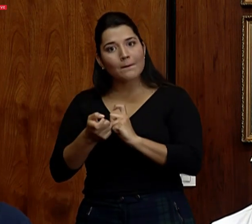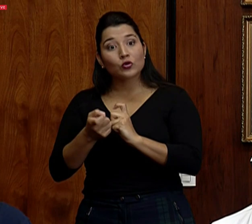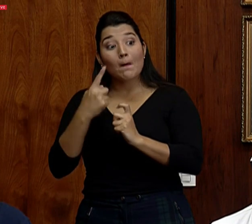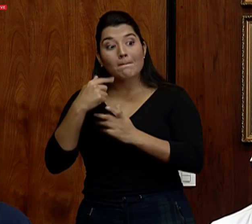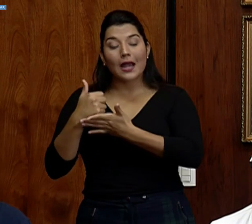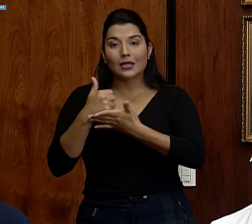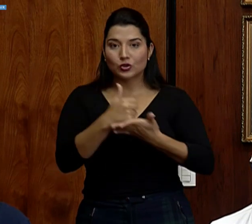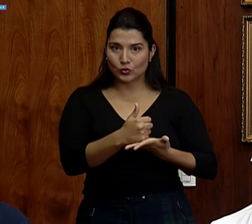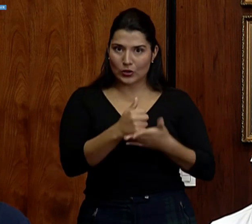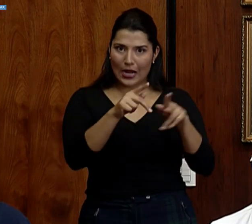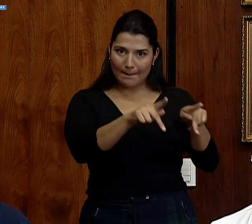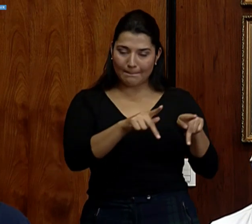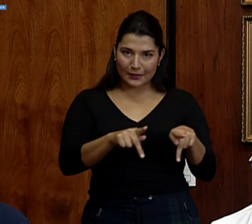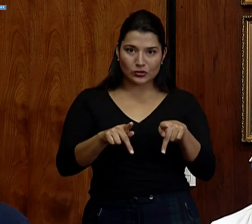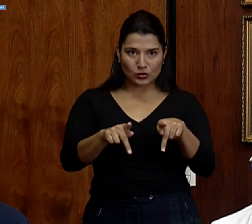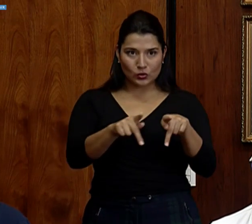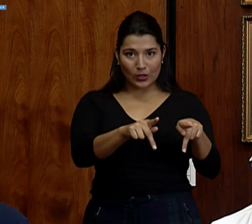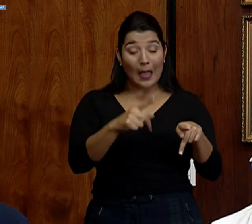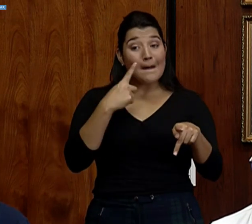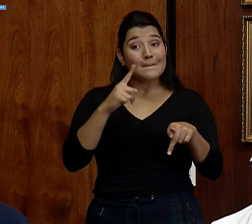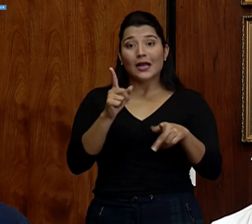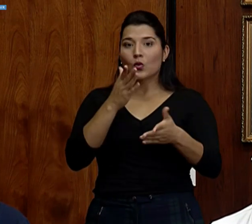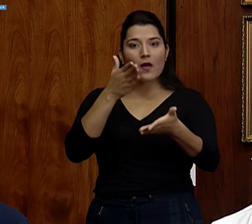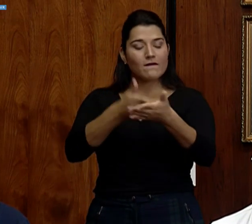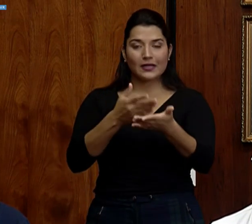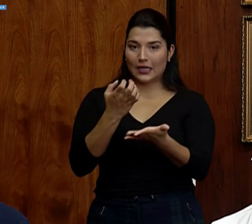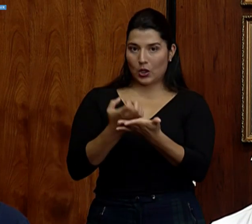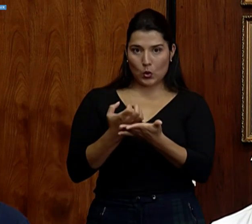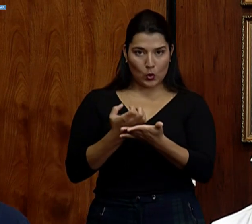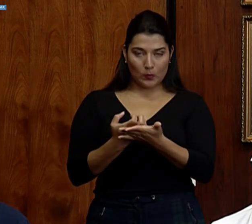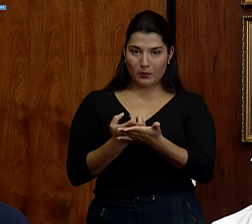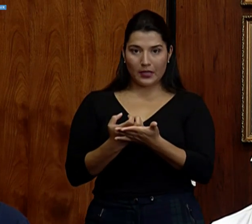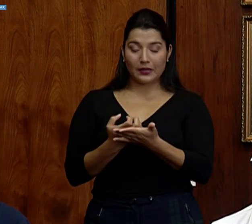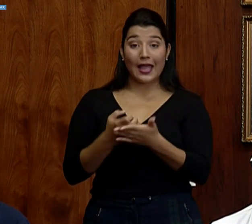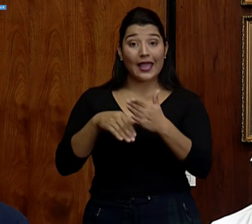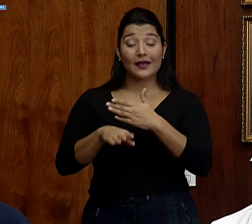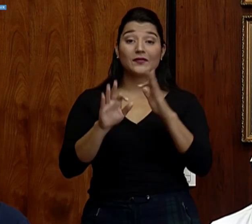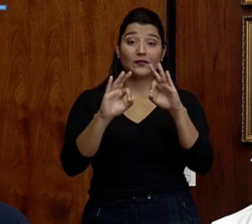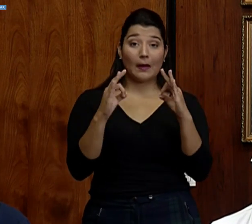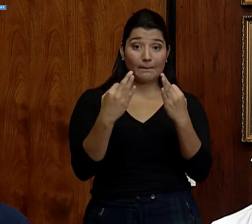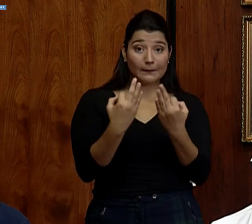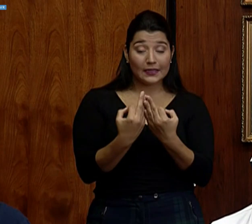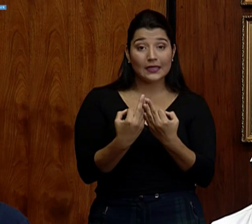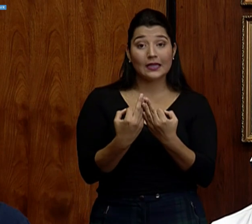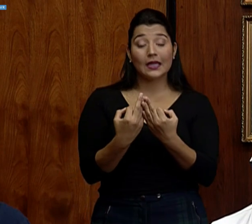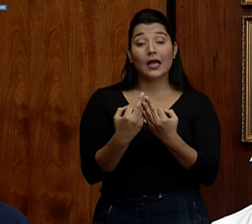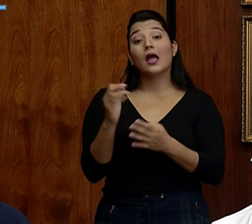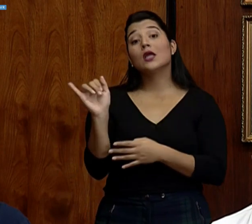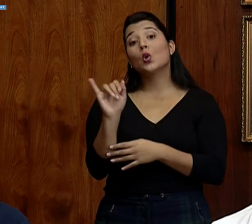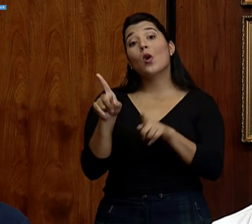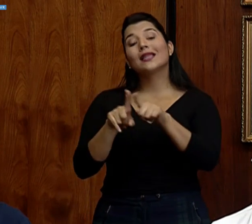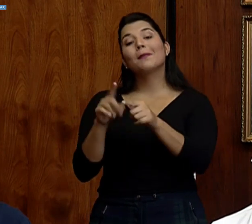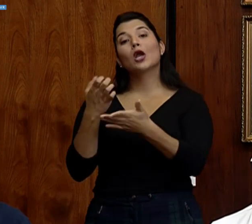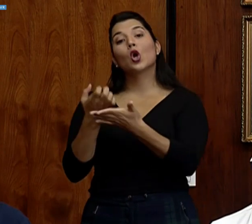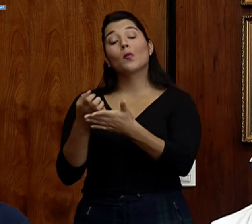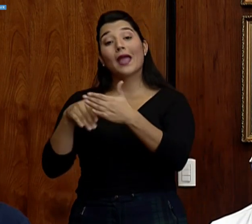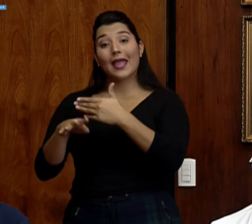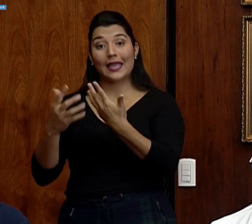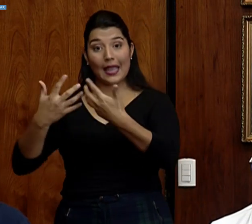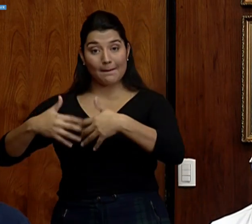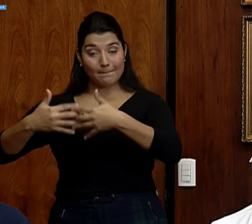hacer esas facultar, que la economía no se debilite tanto, la economía tanto familiar como la economía empresarial